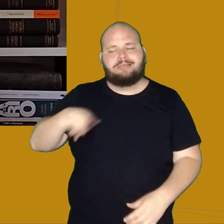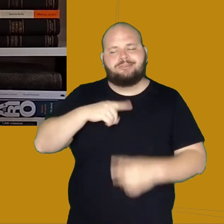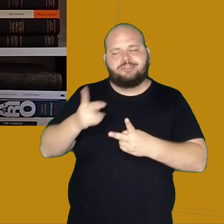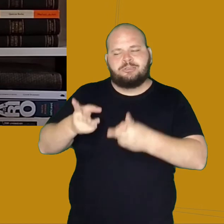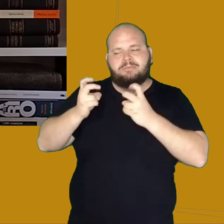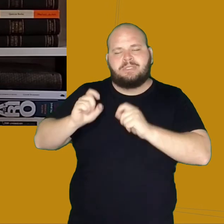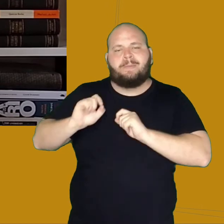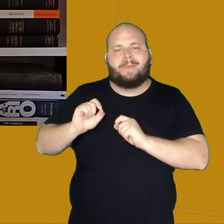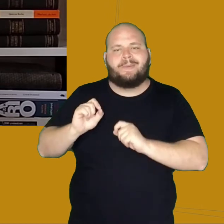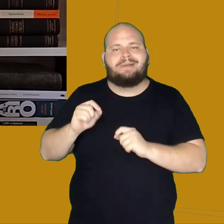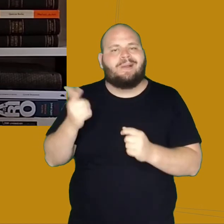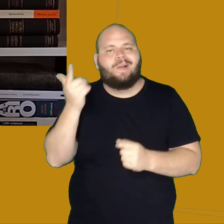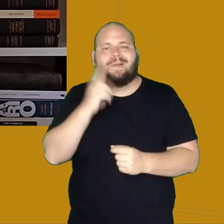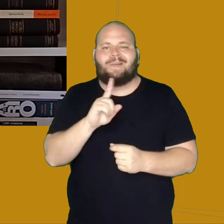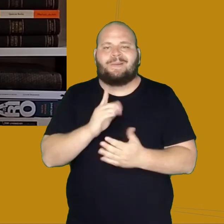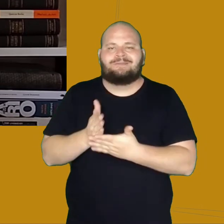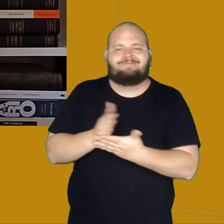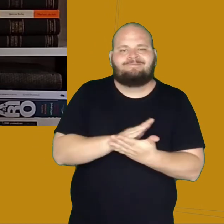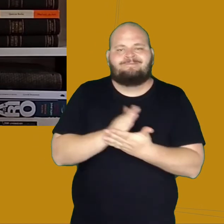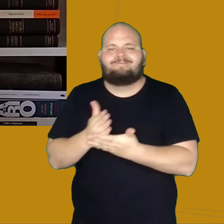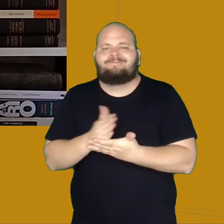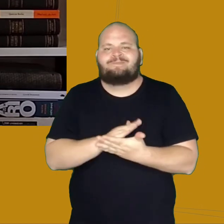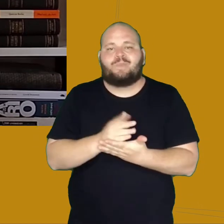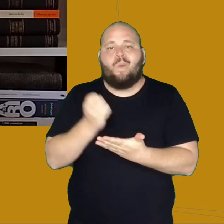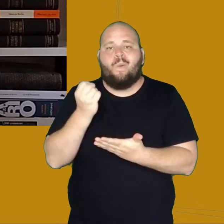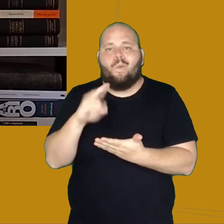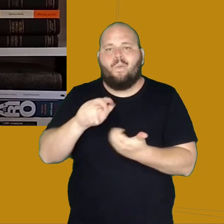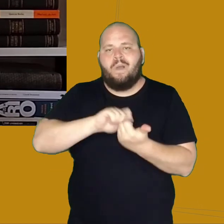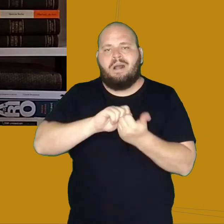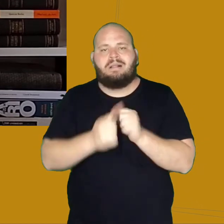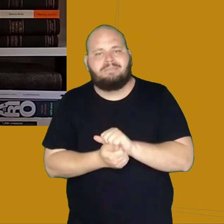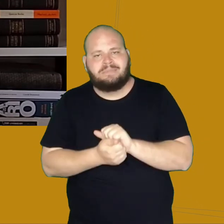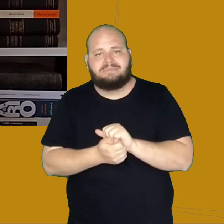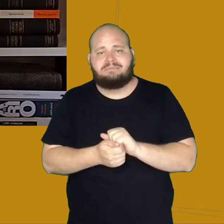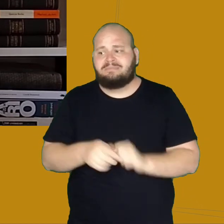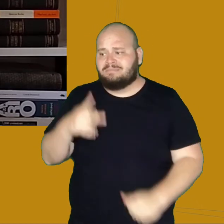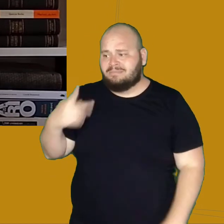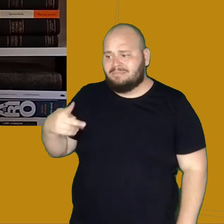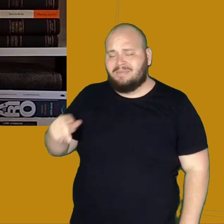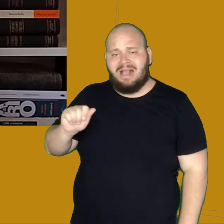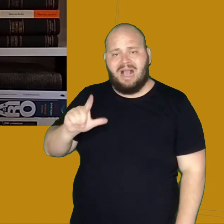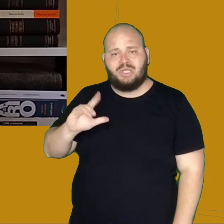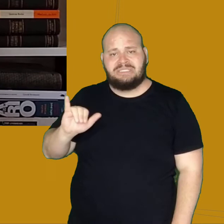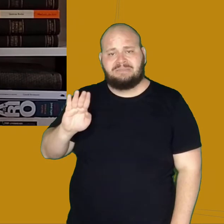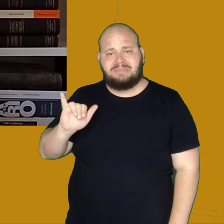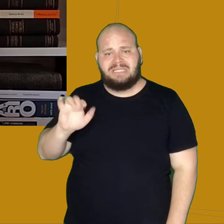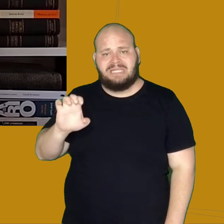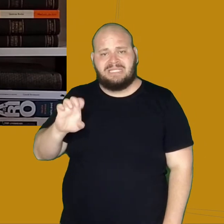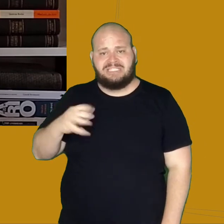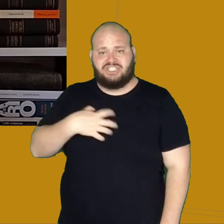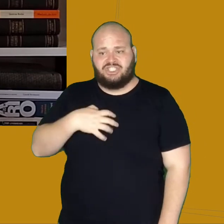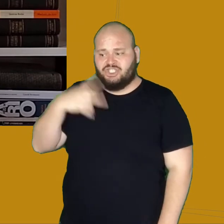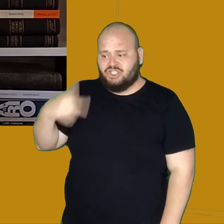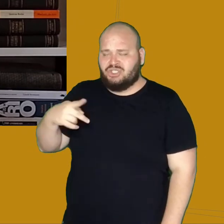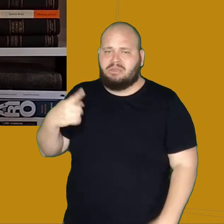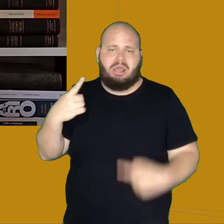possibilidade de conciliação ou de adaptação, que o modo de viver do Alcibiades não tem espaço no século XIX.